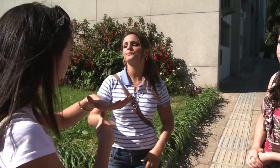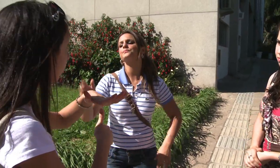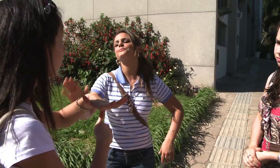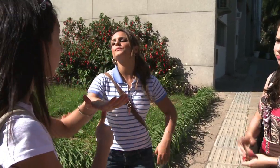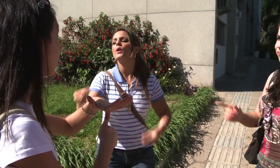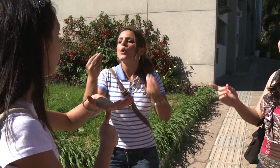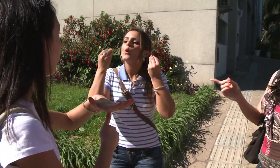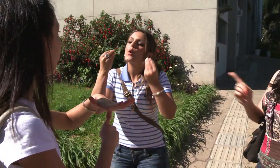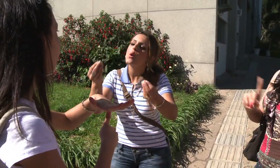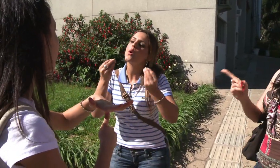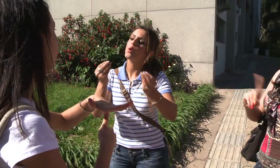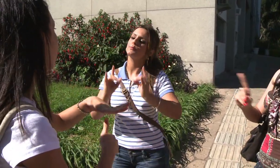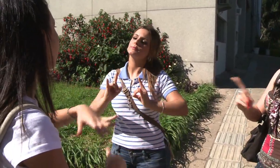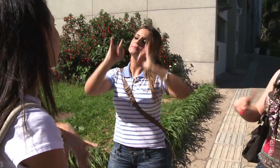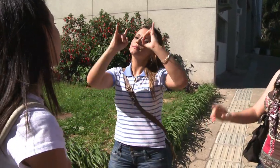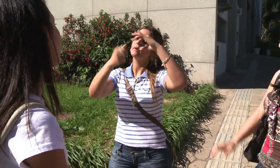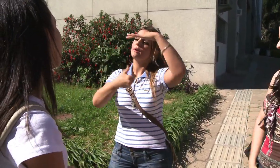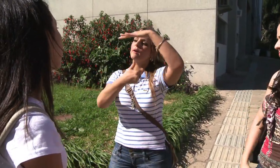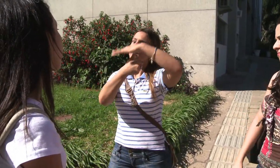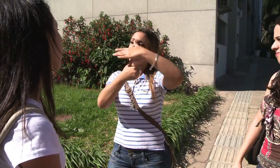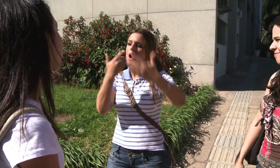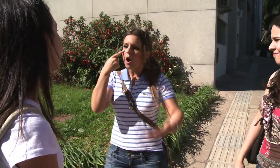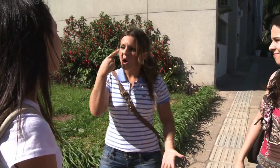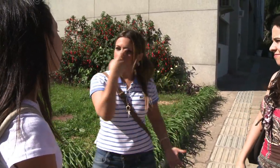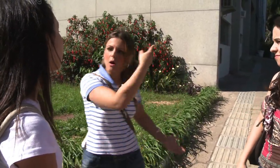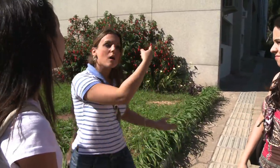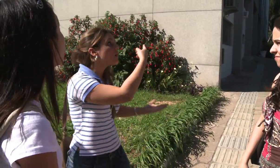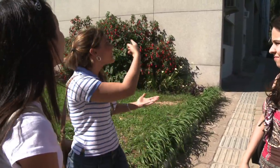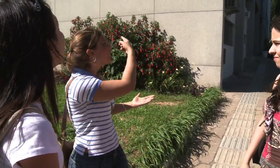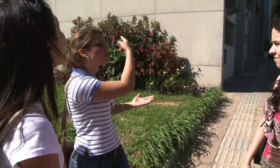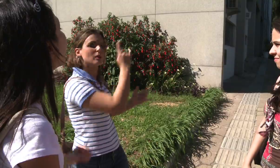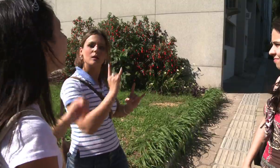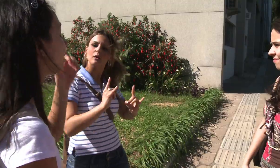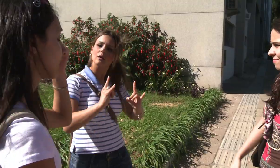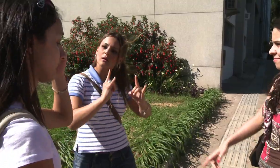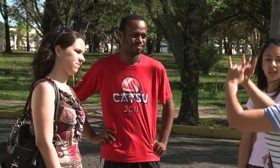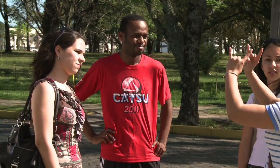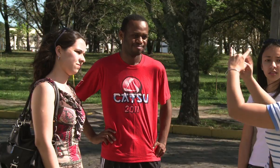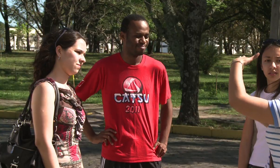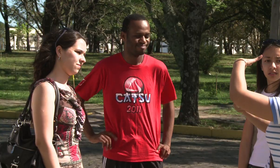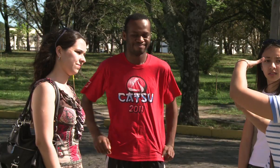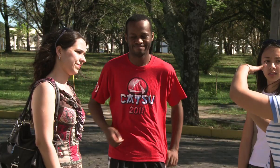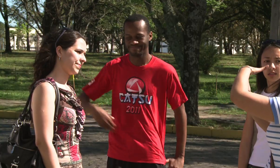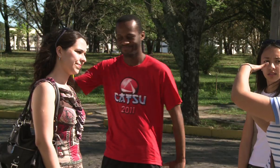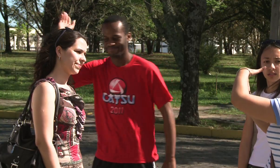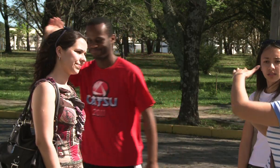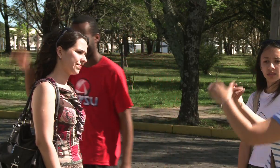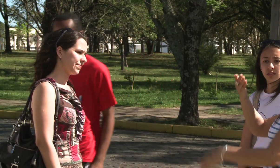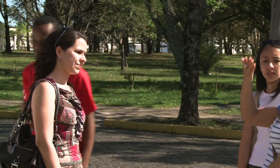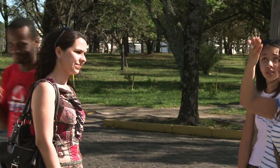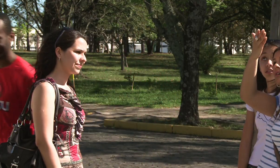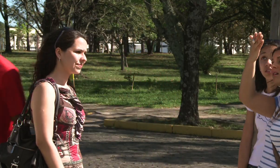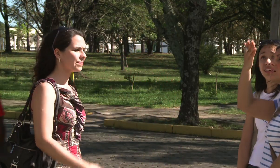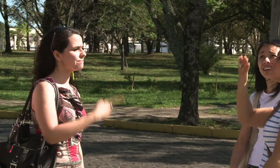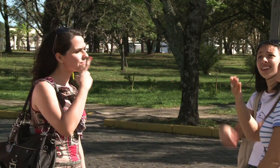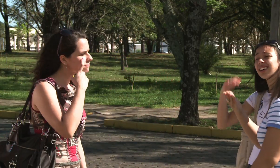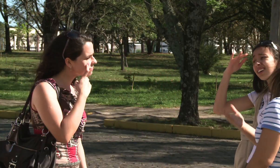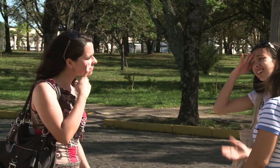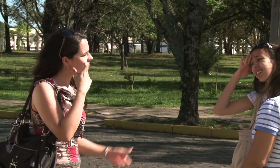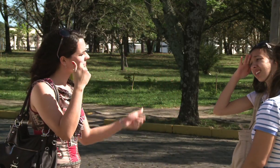Como assim? Nada disso. Olha o prédio da reitoria. A reitoria tá aqui do nosso lado. Ah, fala sério. Não, que eu